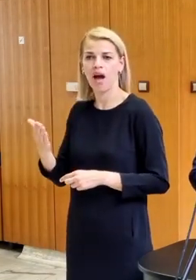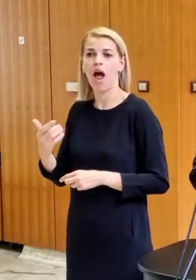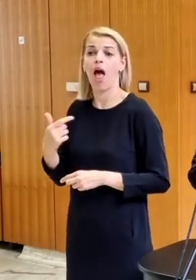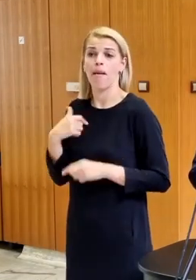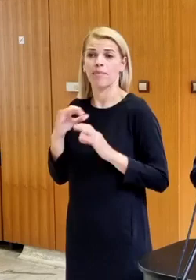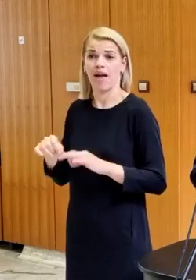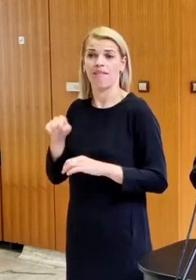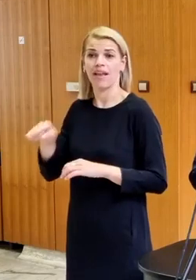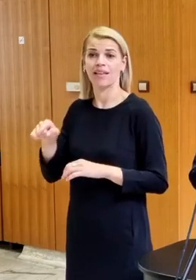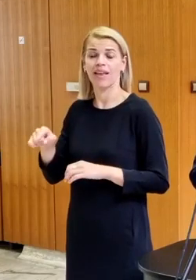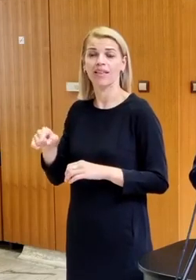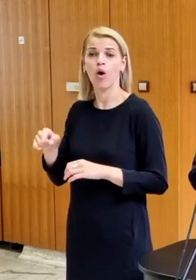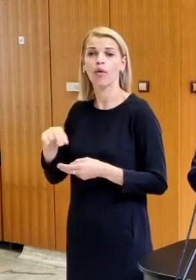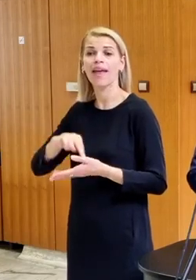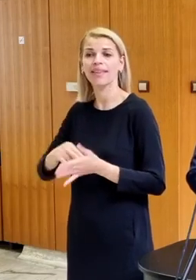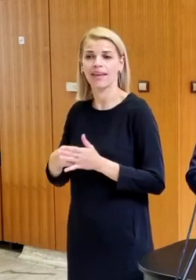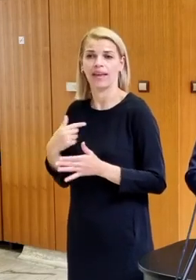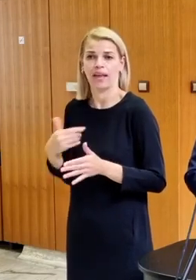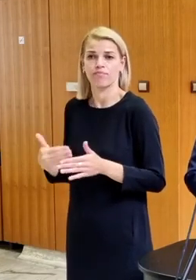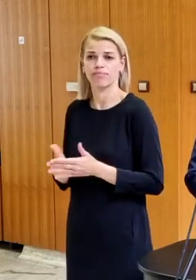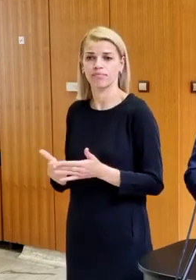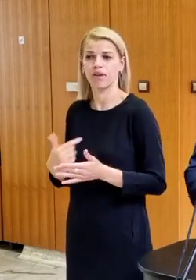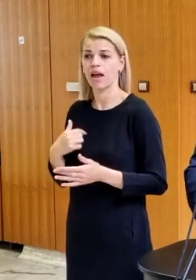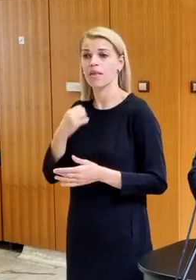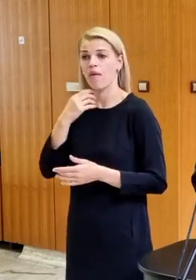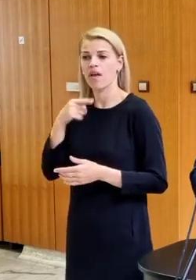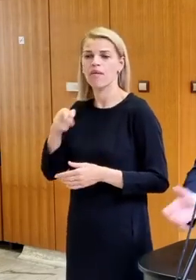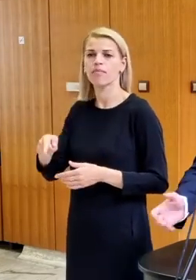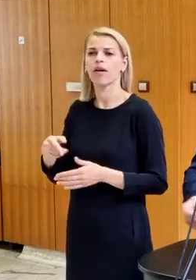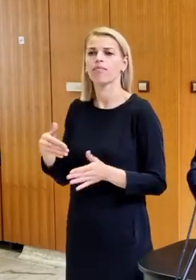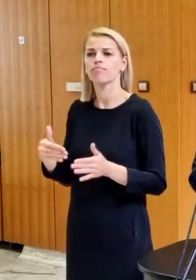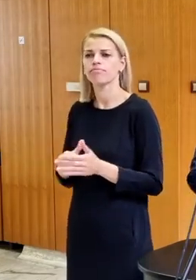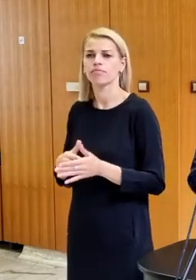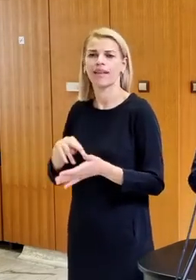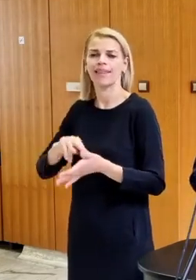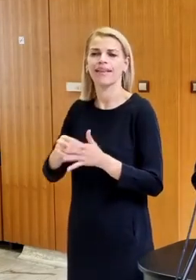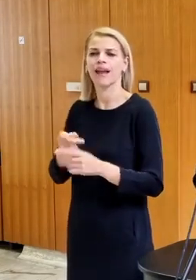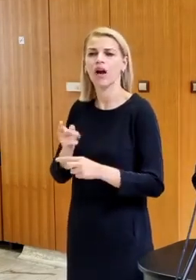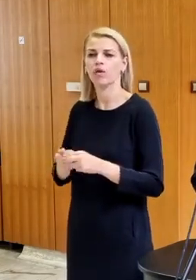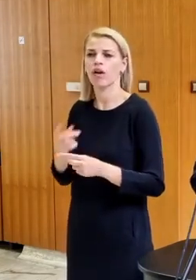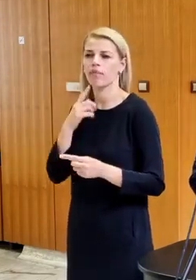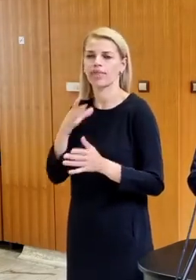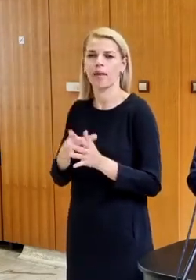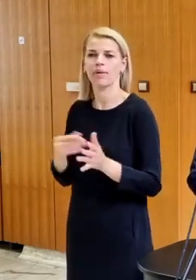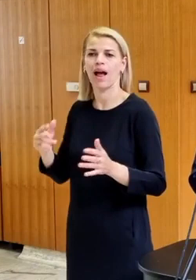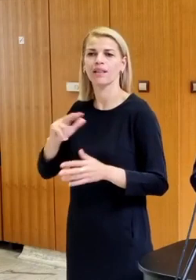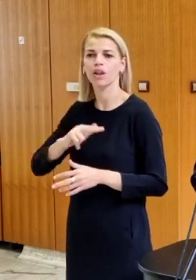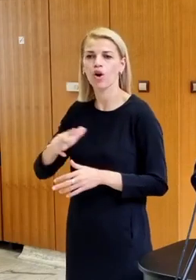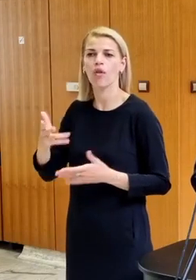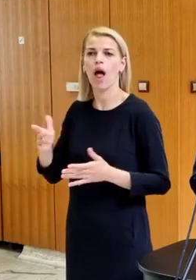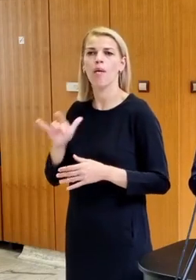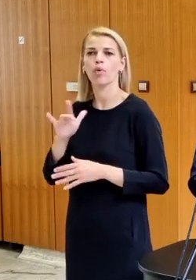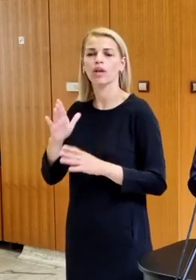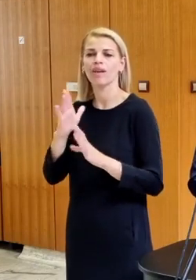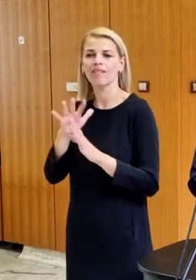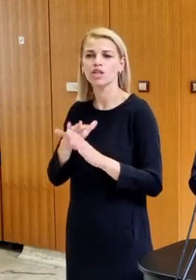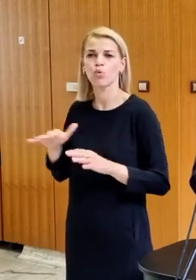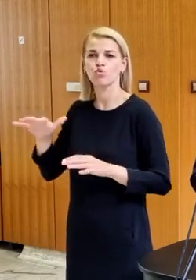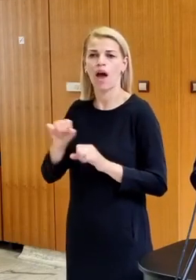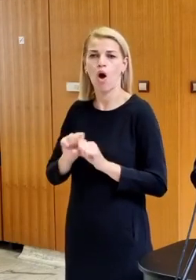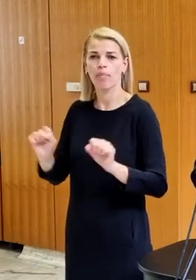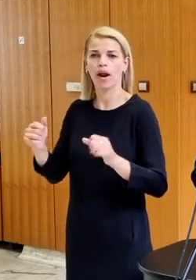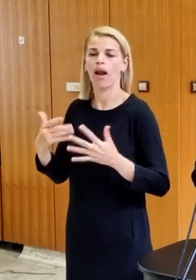potrebujeme. To znamená, my si povieme, chceme napríklad túto konkrétnu techniku, lebo potrebujeme, ja neviem, drony, alebo potrebujeme protivdušnú obranu, alebo